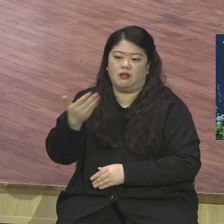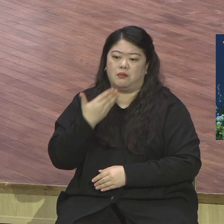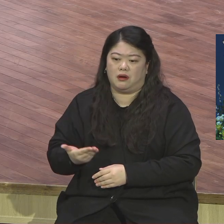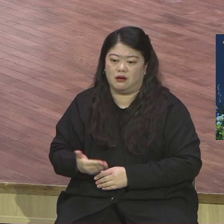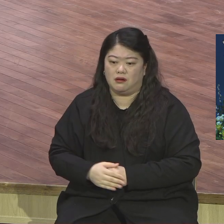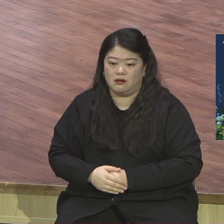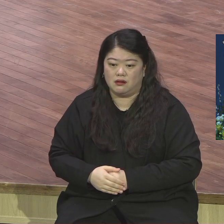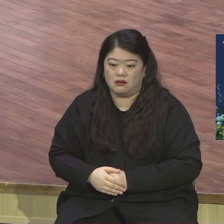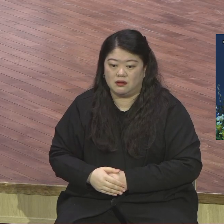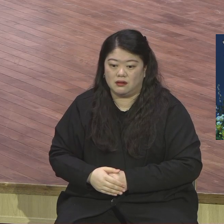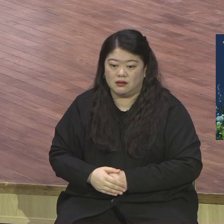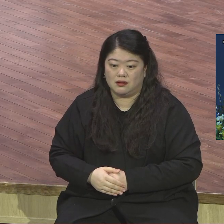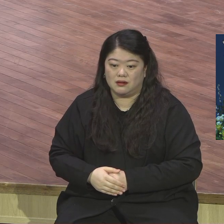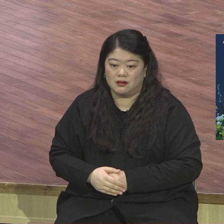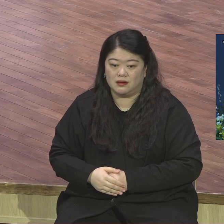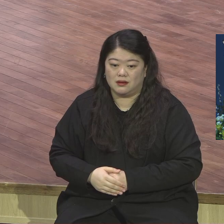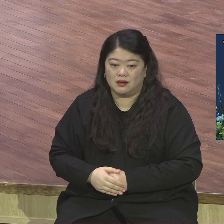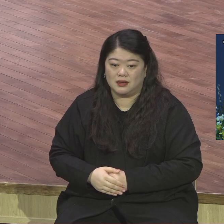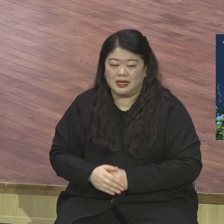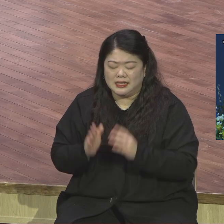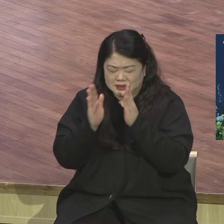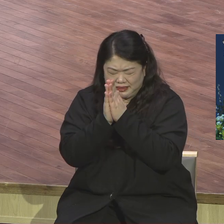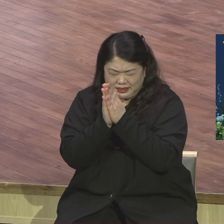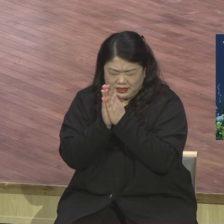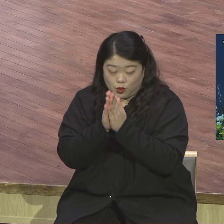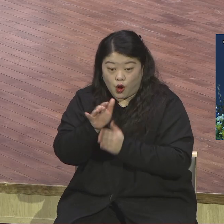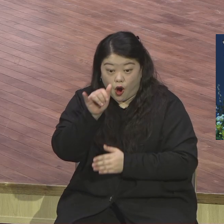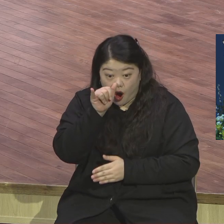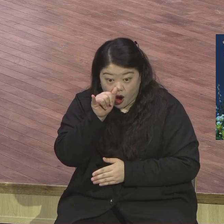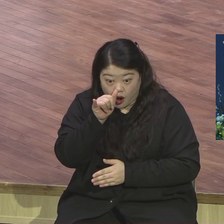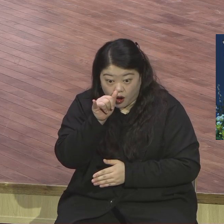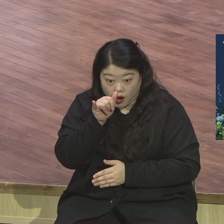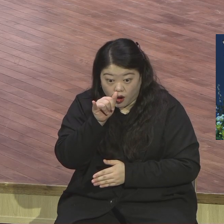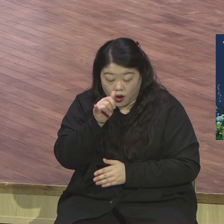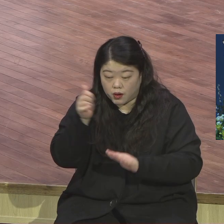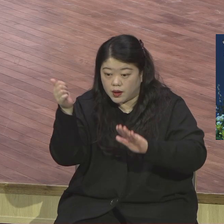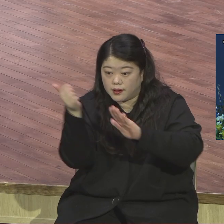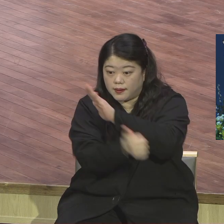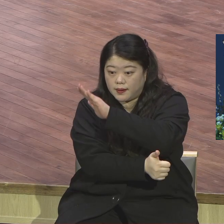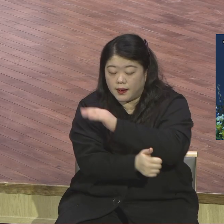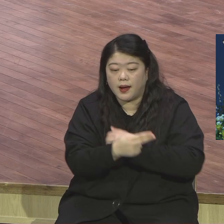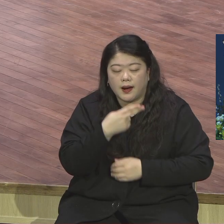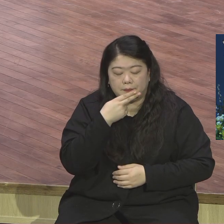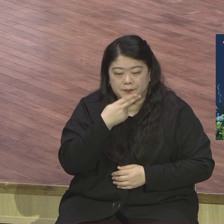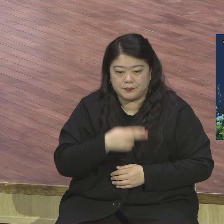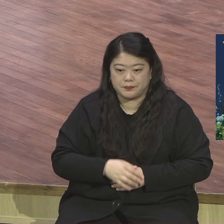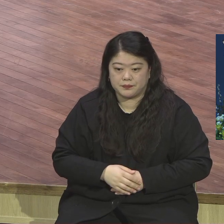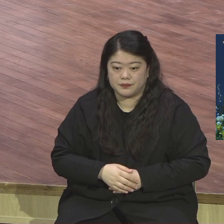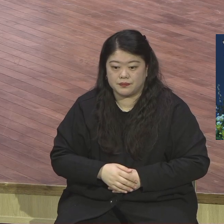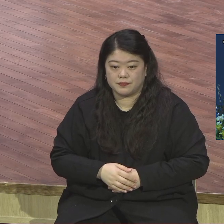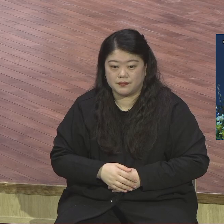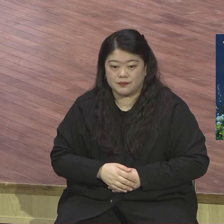절대 기도하는 사람은 망하지 않습니다 절대 기도하는 자녀는 망하는 법이 없어요